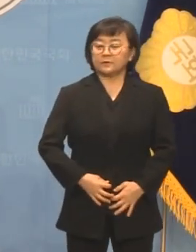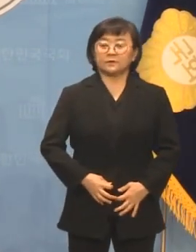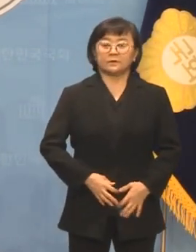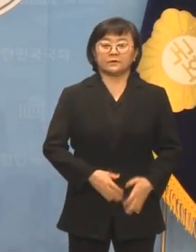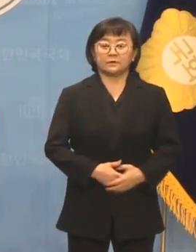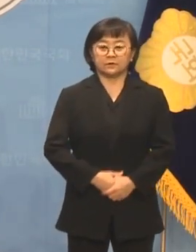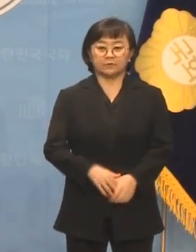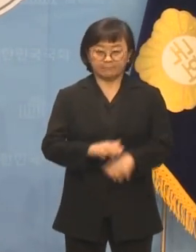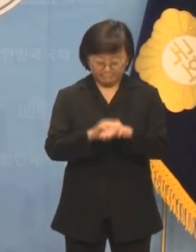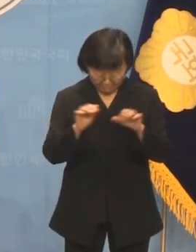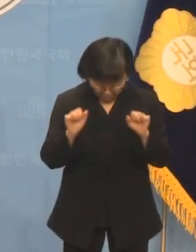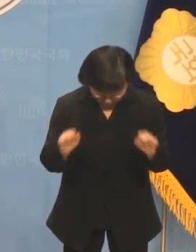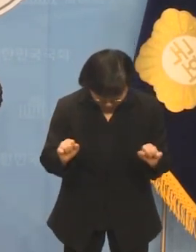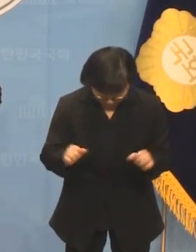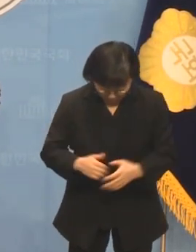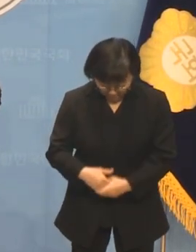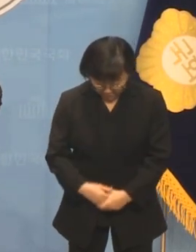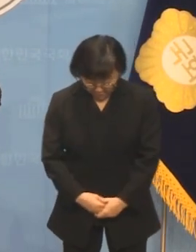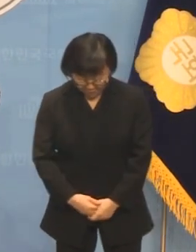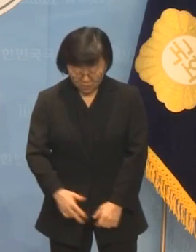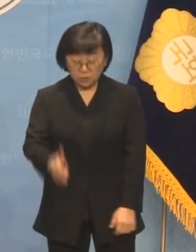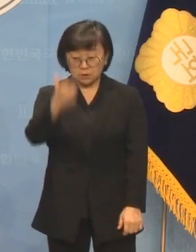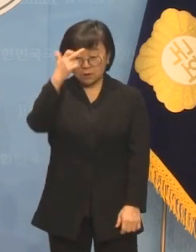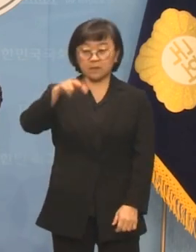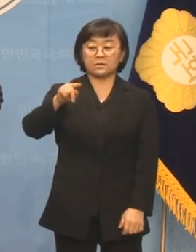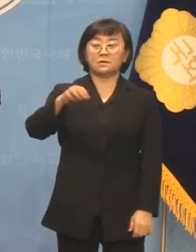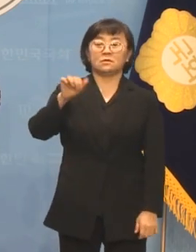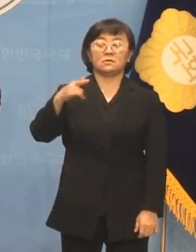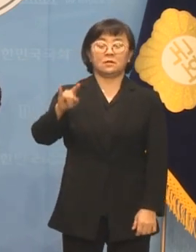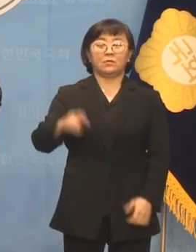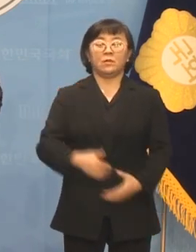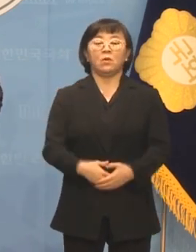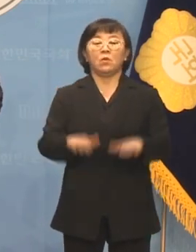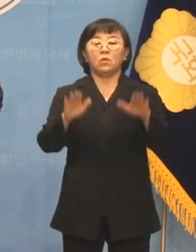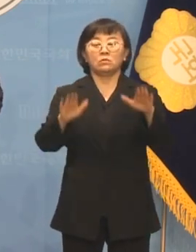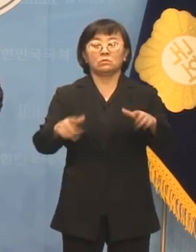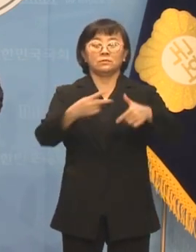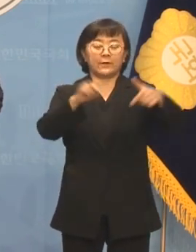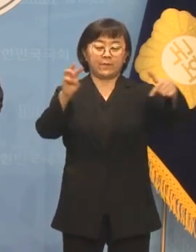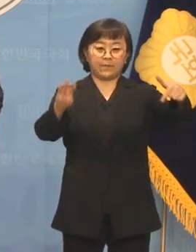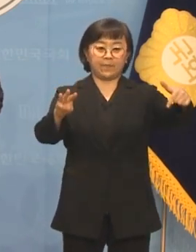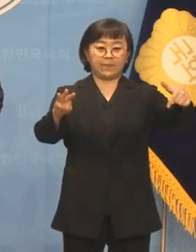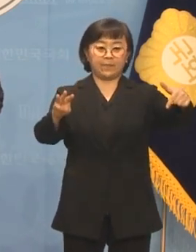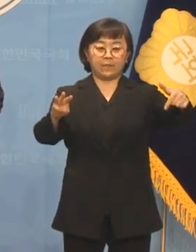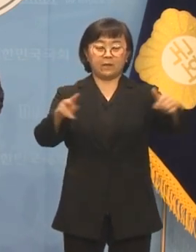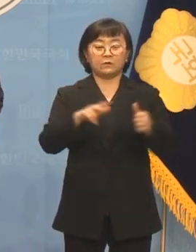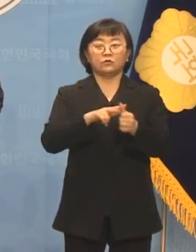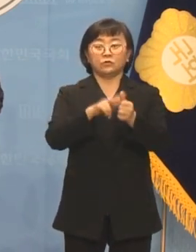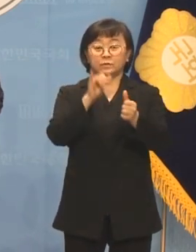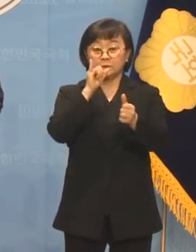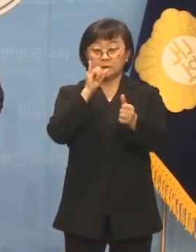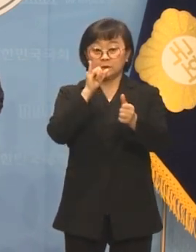안녕하세요. 최승재 의원입니다. 오늘 인천에서 이렇게 출마하시는